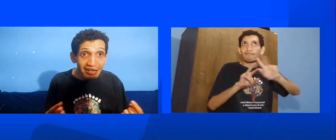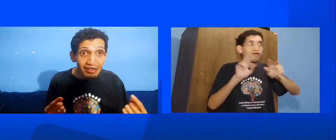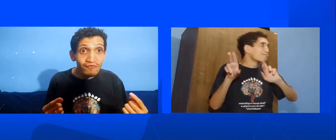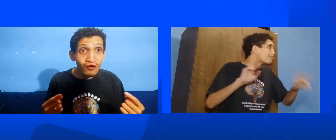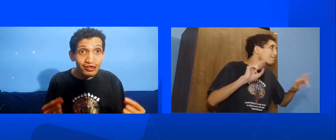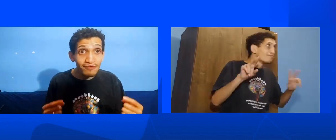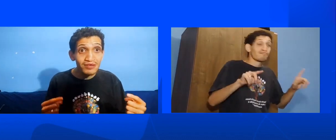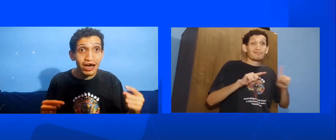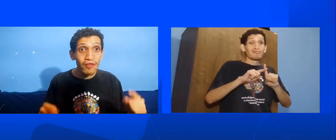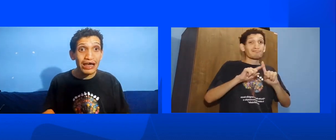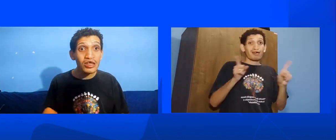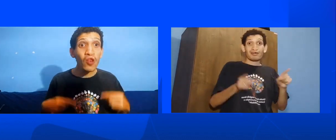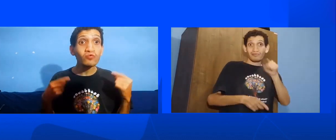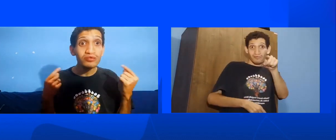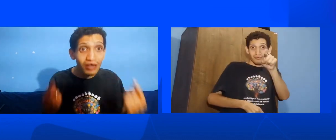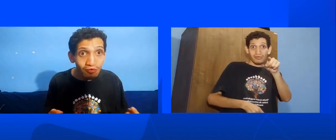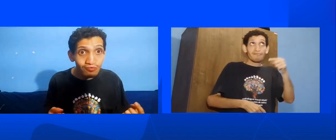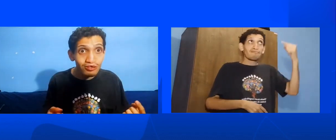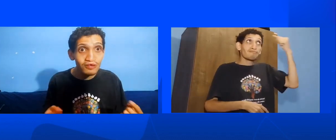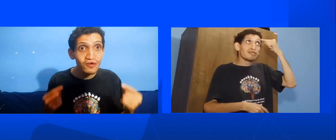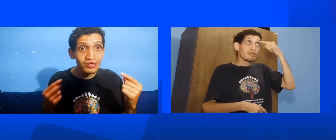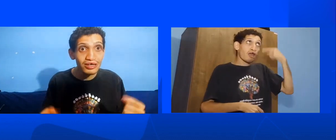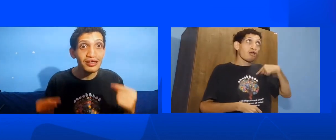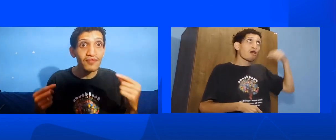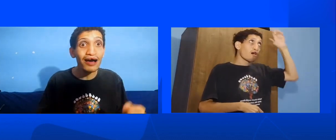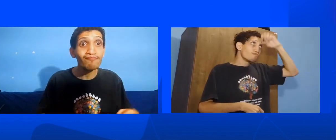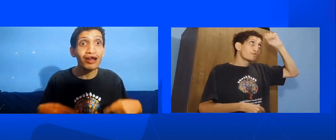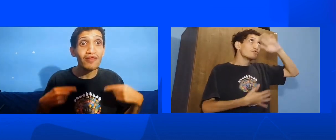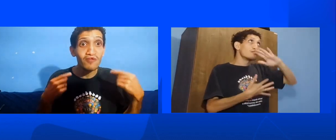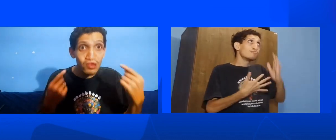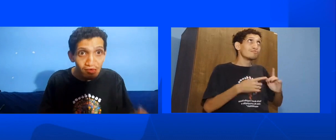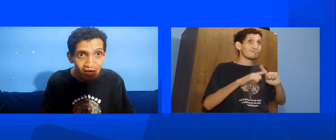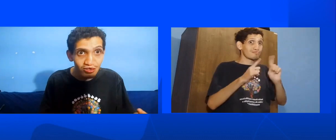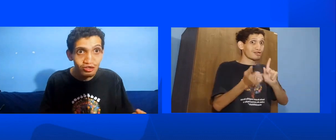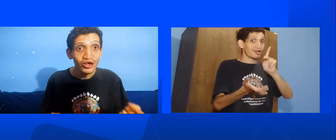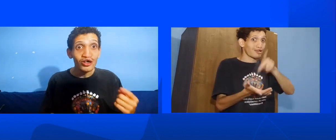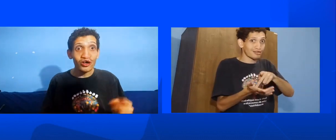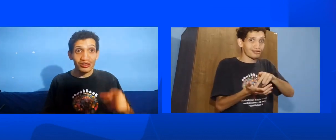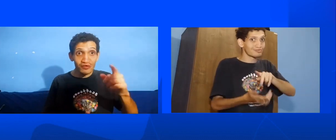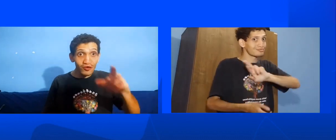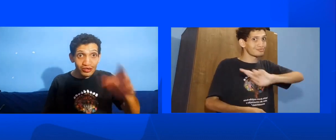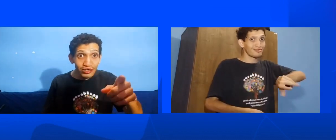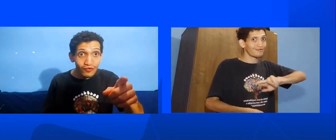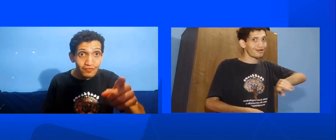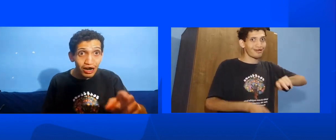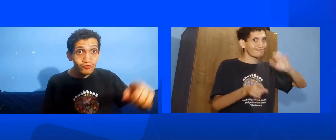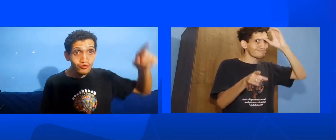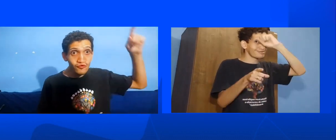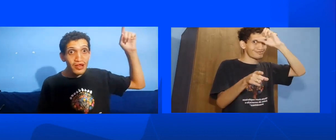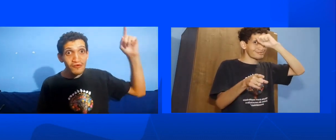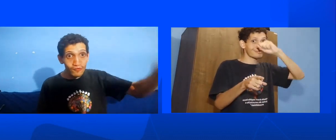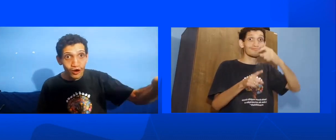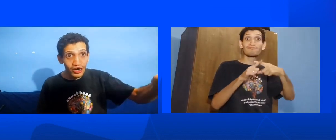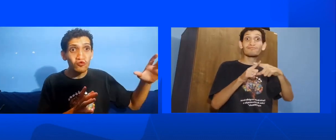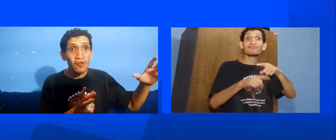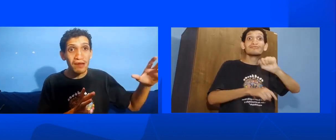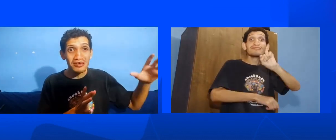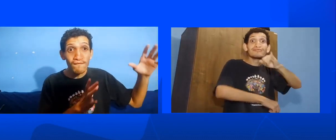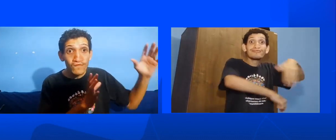aí você fica na ilusão Que você está aprendendo Libras Só que se você encontrar um surdo ali fora Um surdo mais